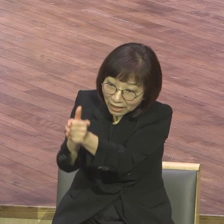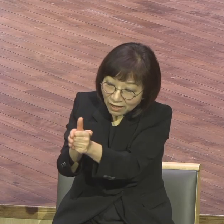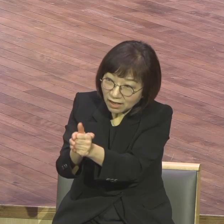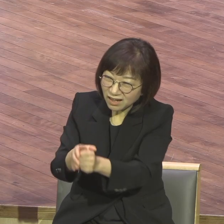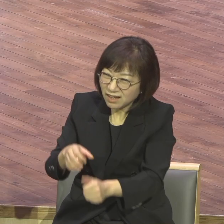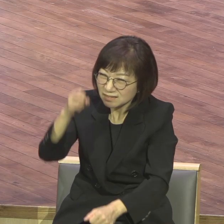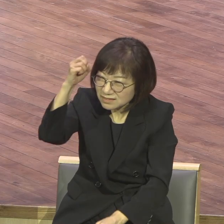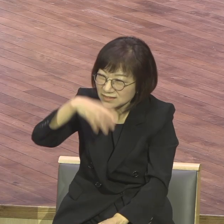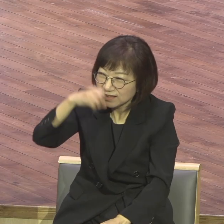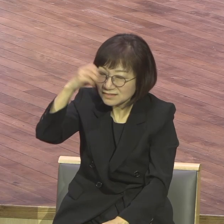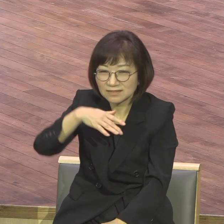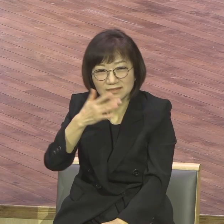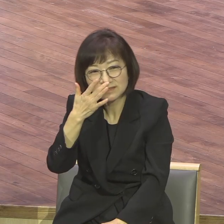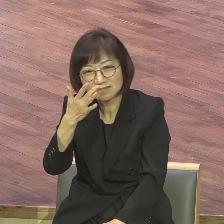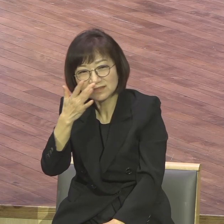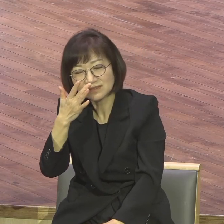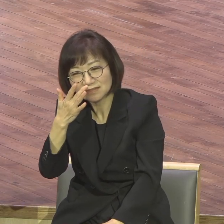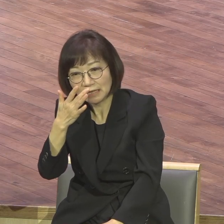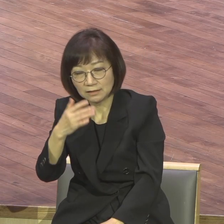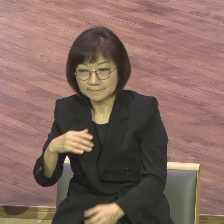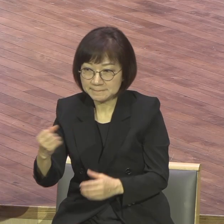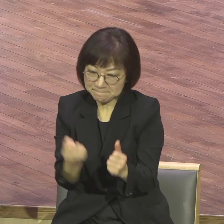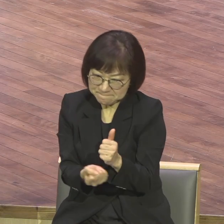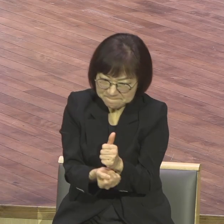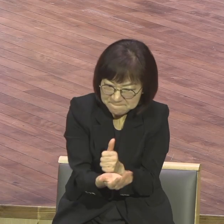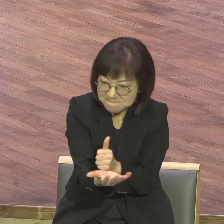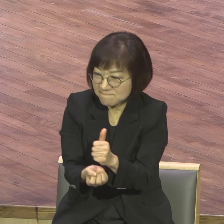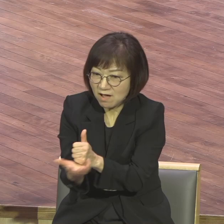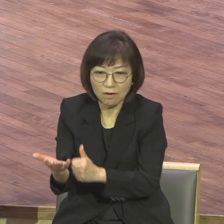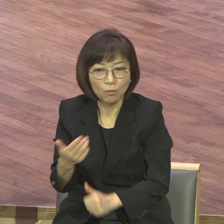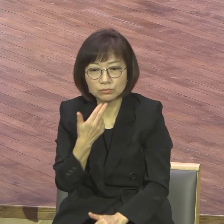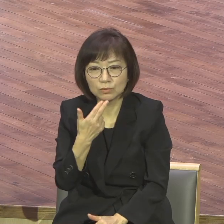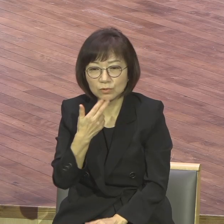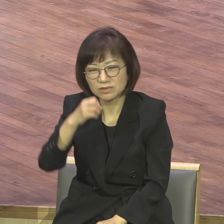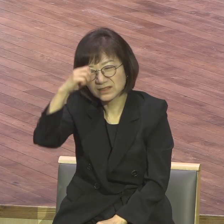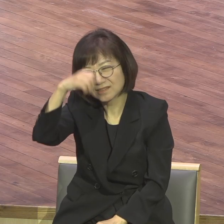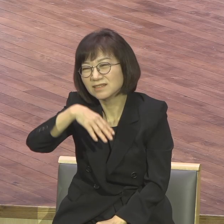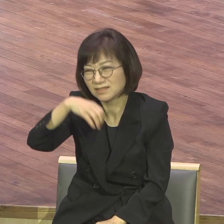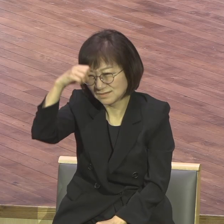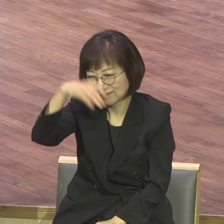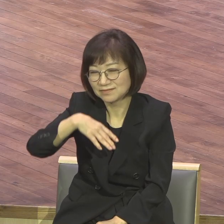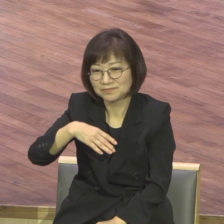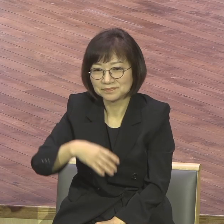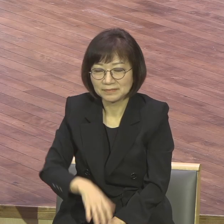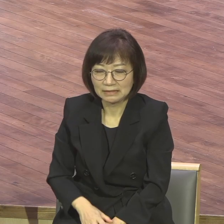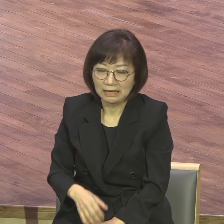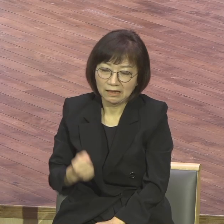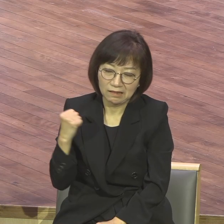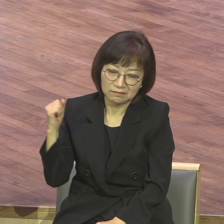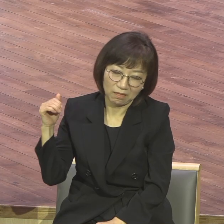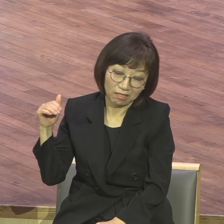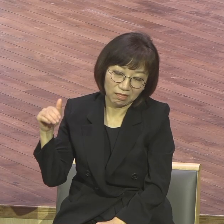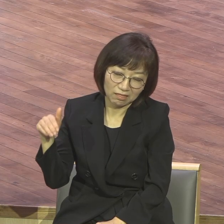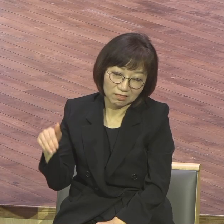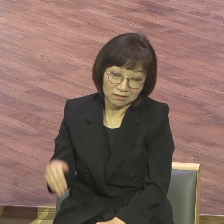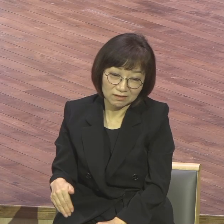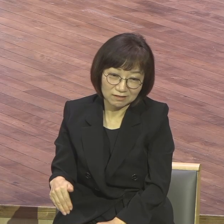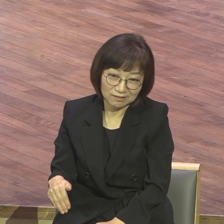영적 영향 전혀 입히지 못합니다 무력한 삶 영적으로 무력한